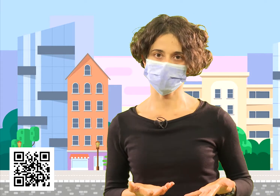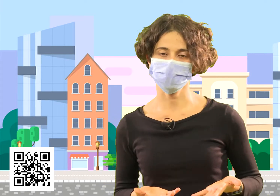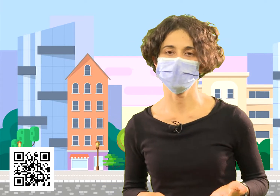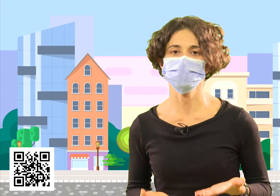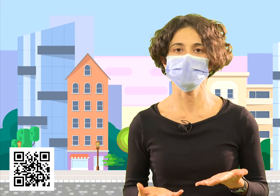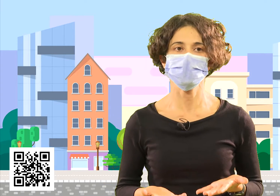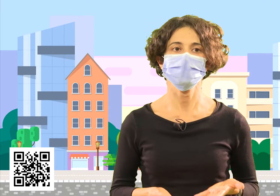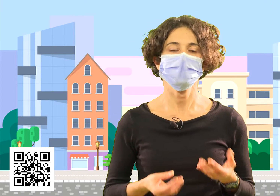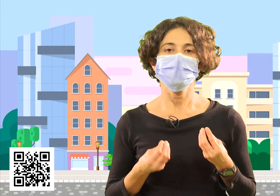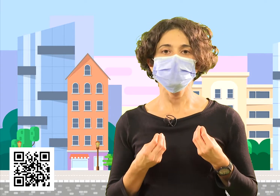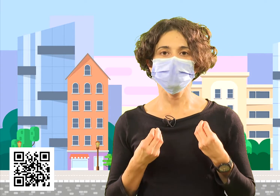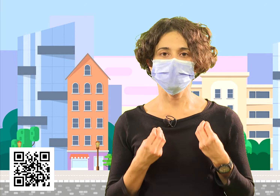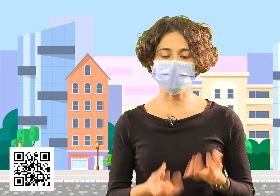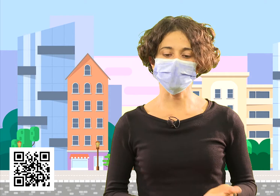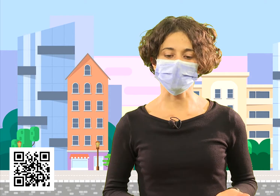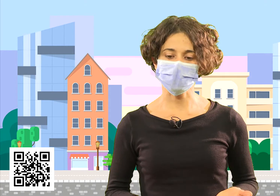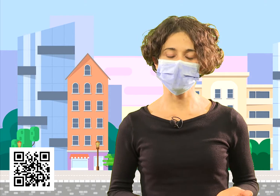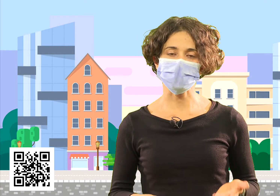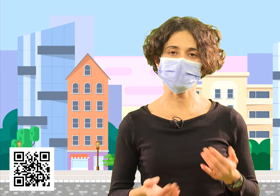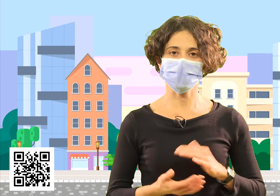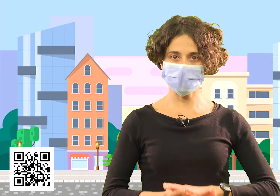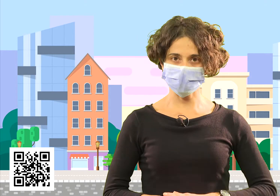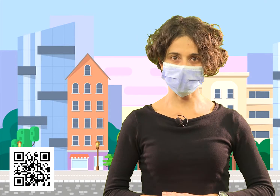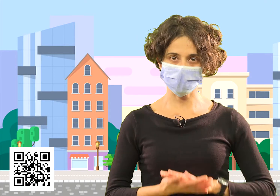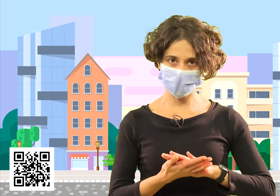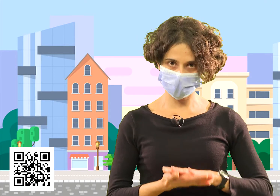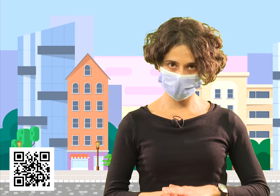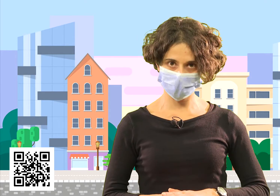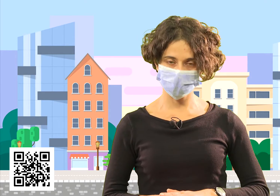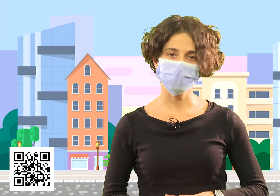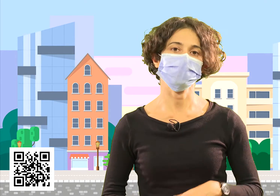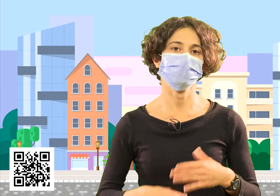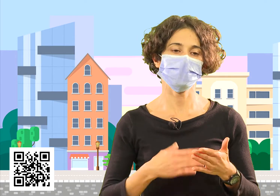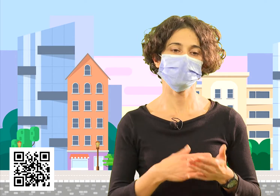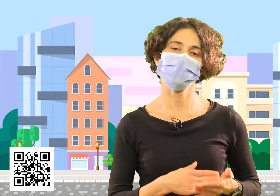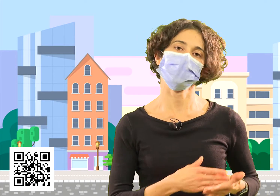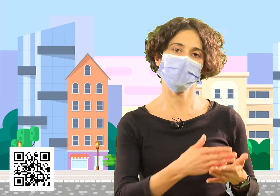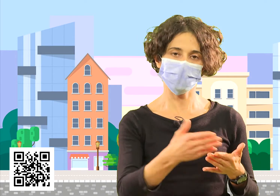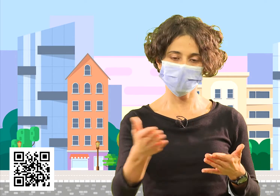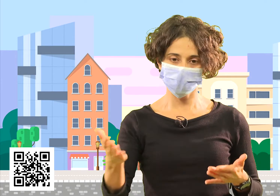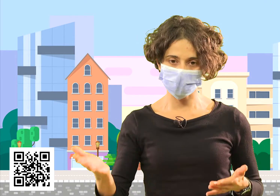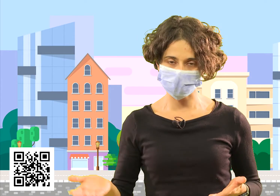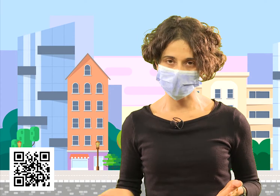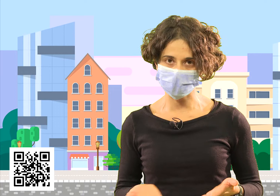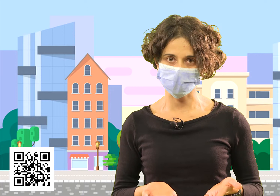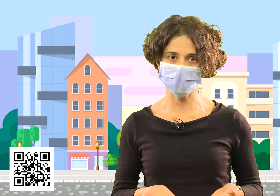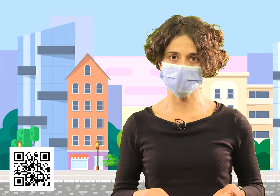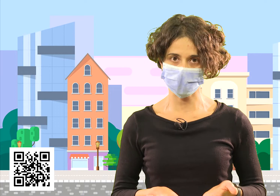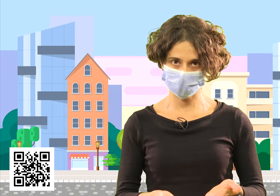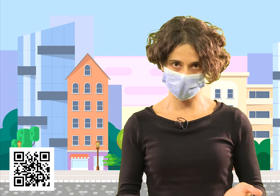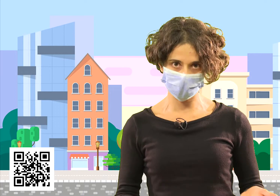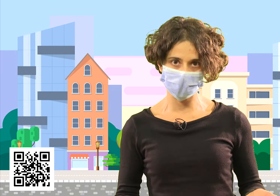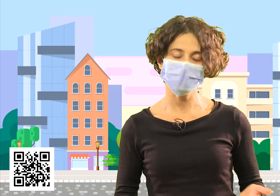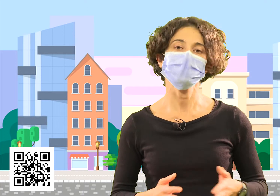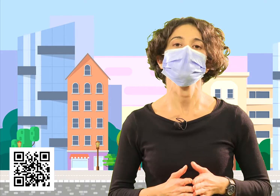dichos. Vamos a corregir las tareas de la semana anterior, vamos a proponerles una serie de actividades